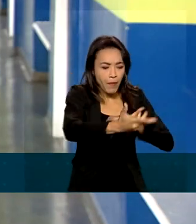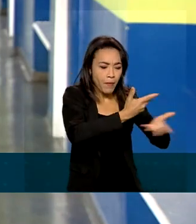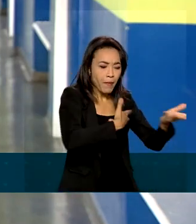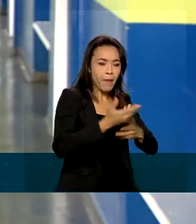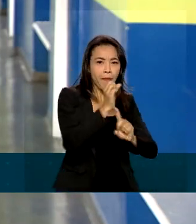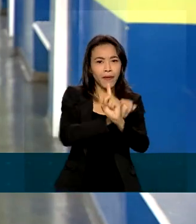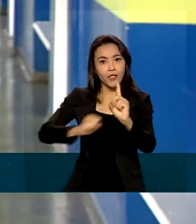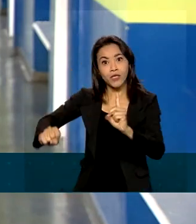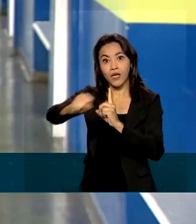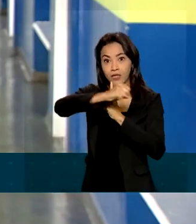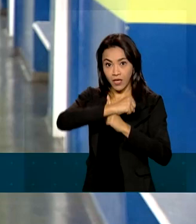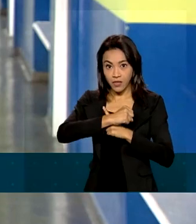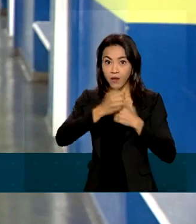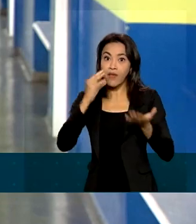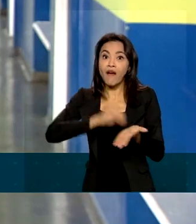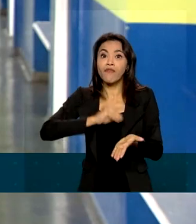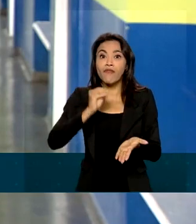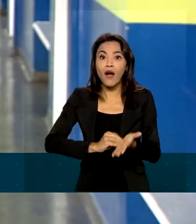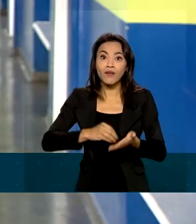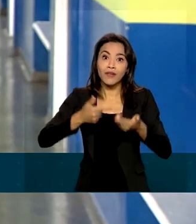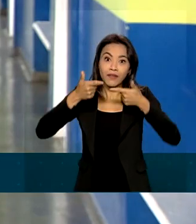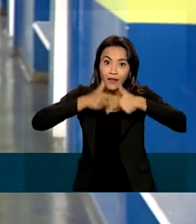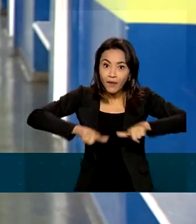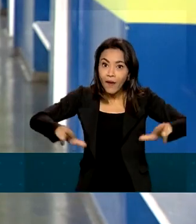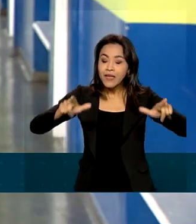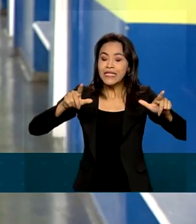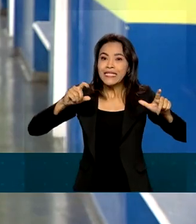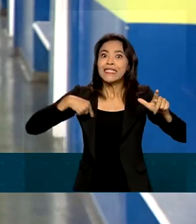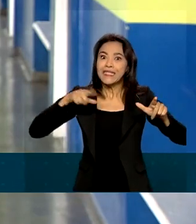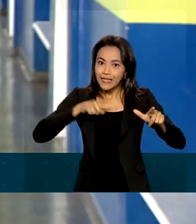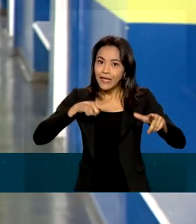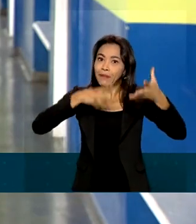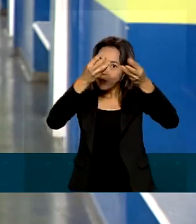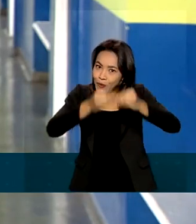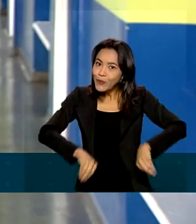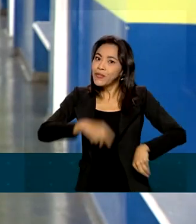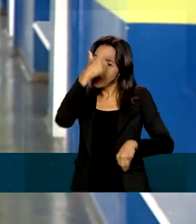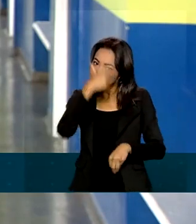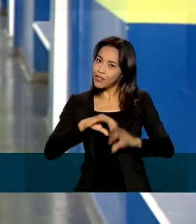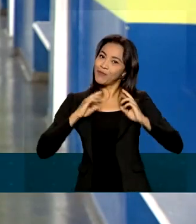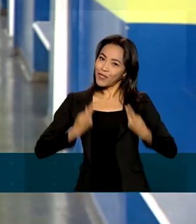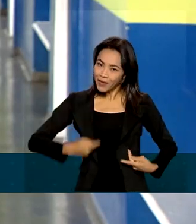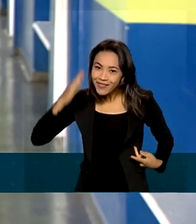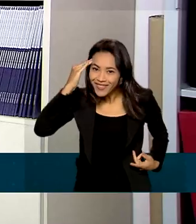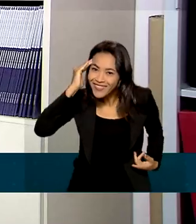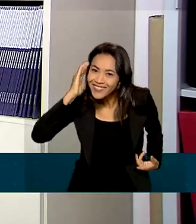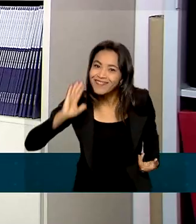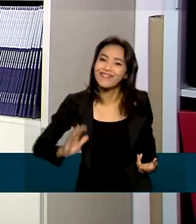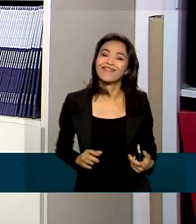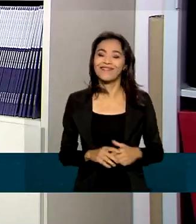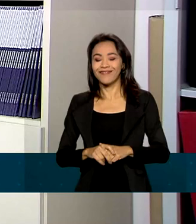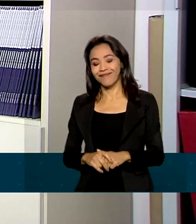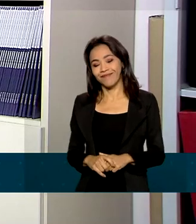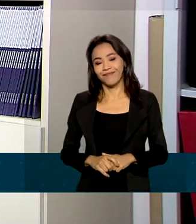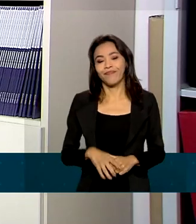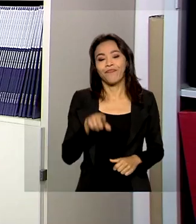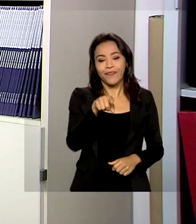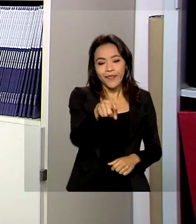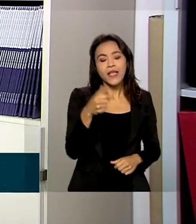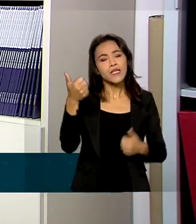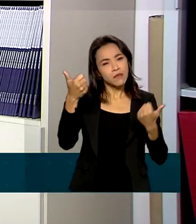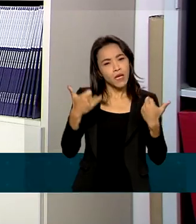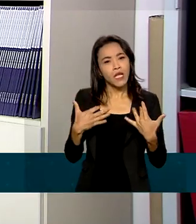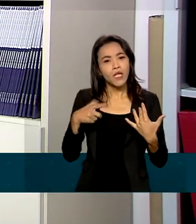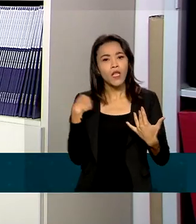socialização. E a falta dela traz graves consequências ao ser humano. Entendeu? Nós temos que garantir,